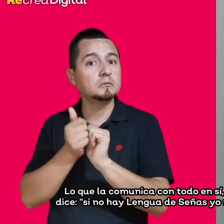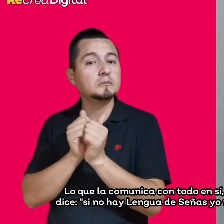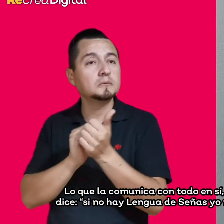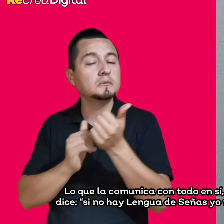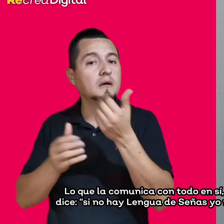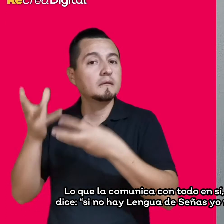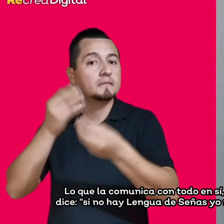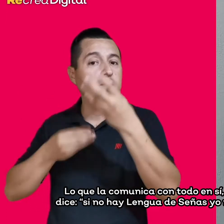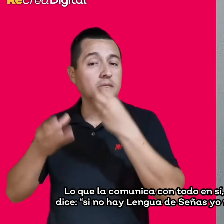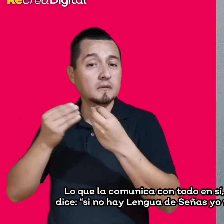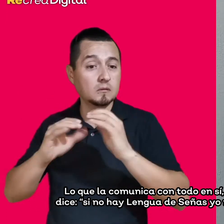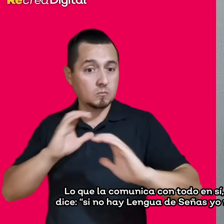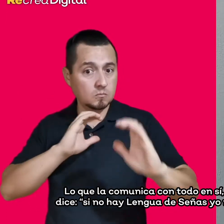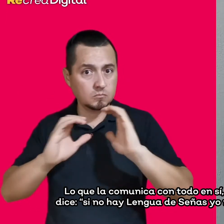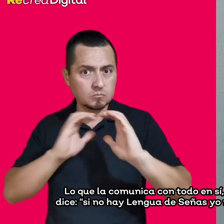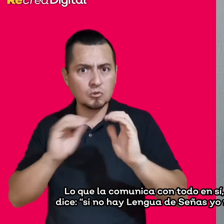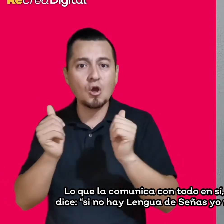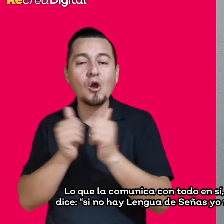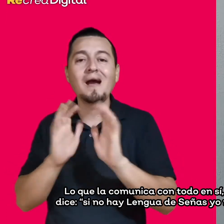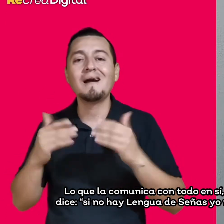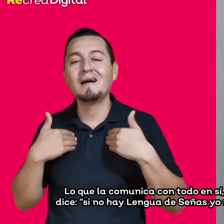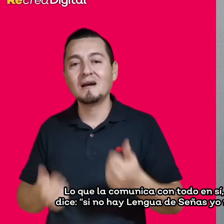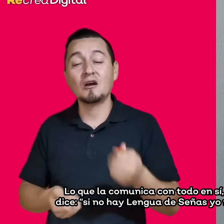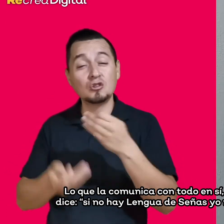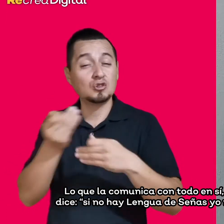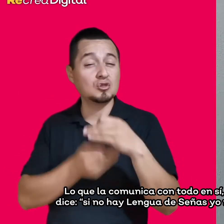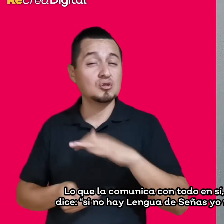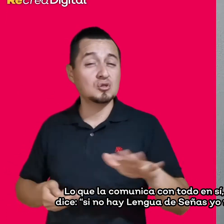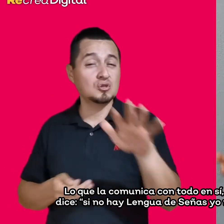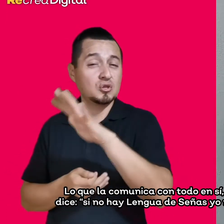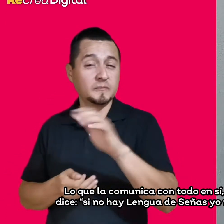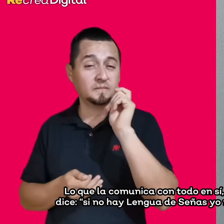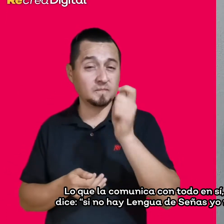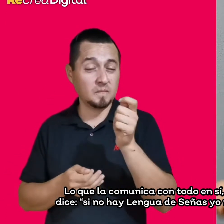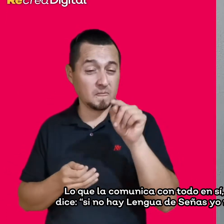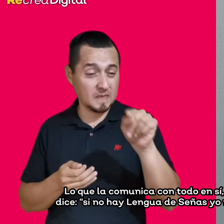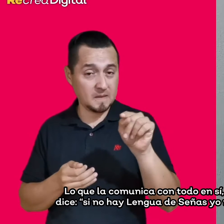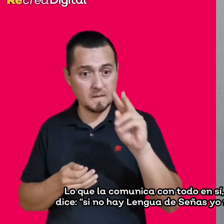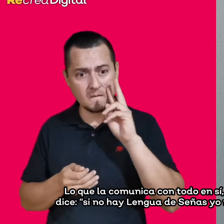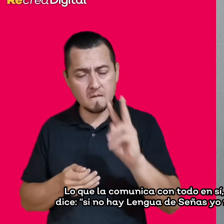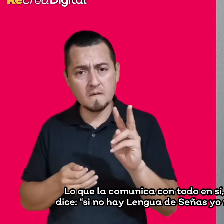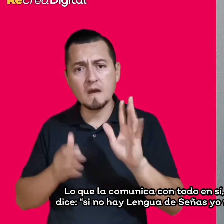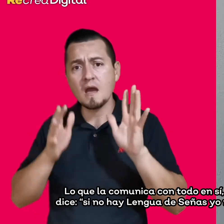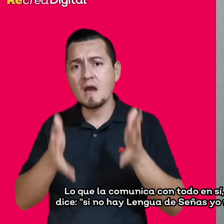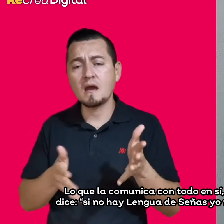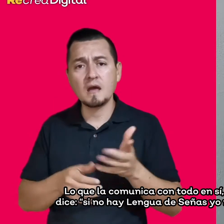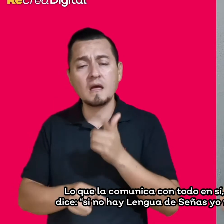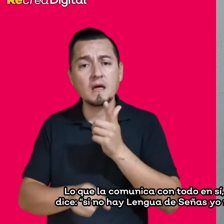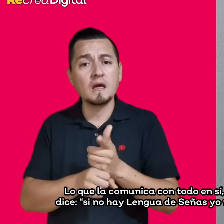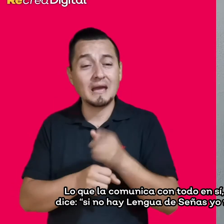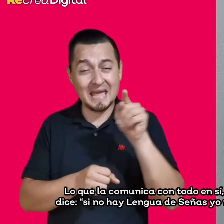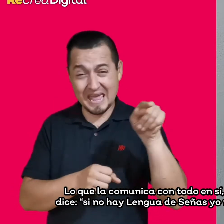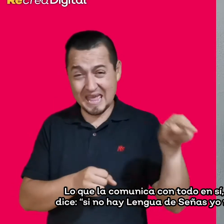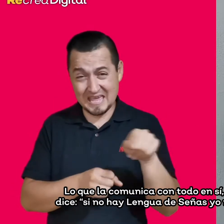porque ella incluso ahorita me dice, es que si no hay lengua de señas yo no entiendo. Aunque yo